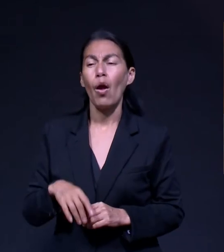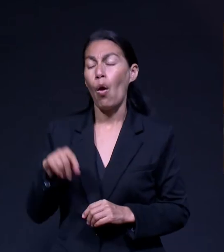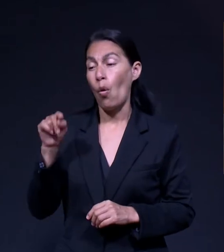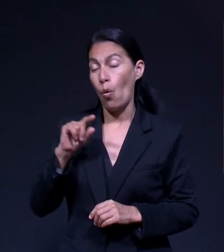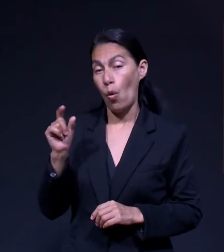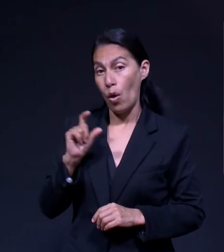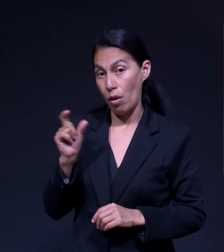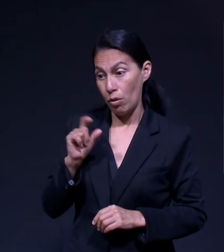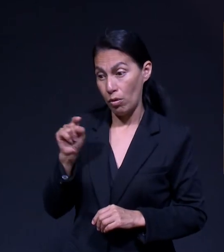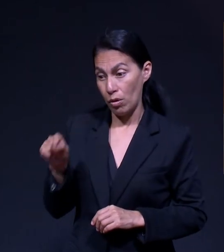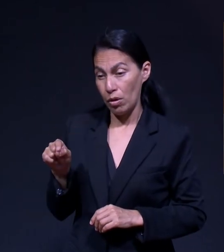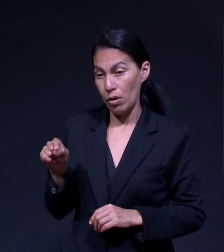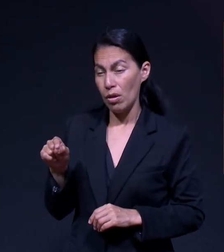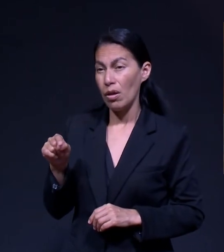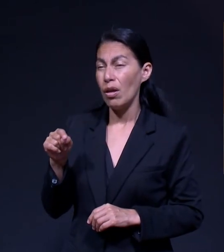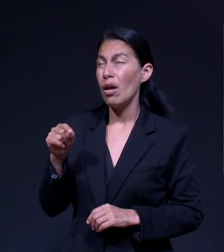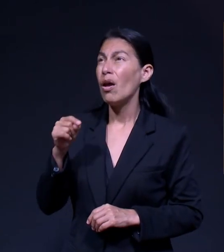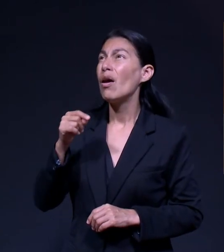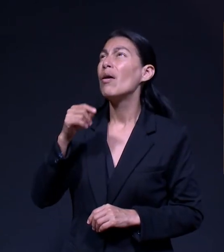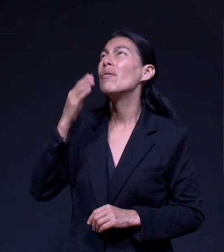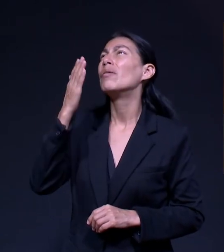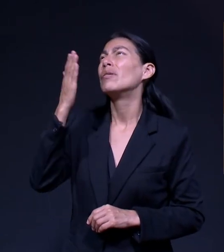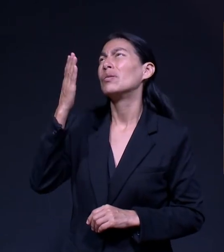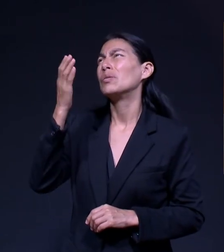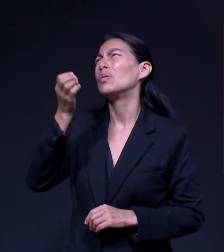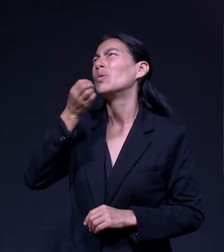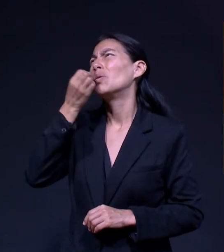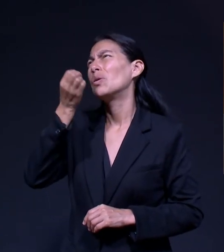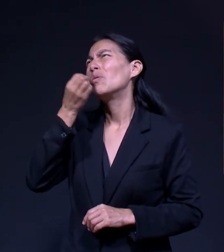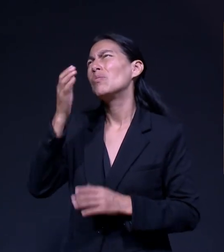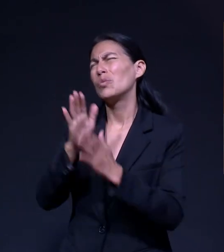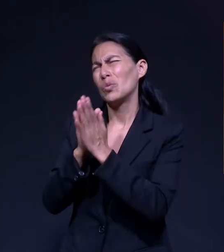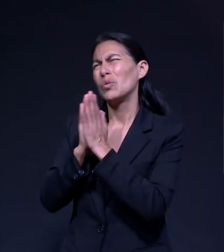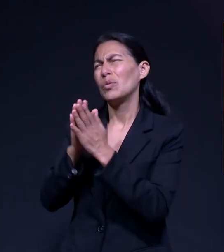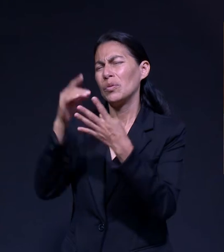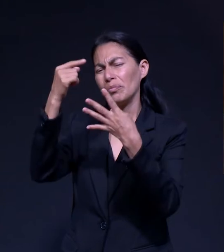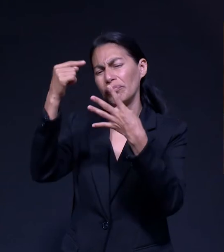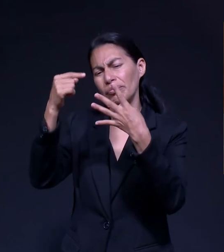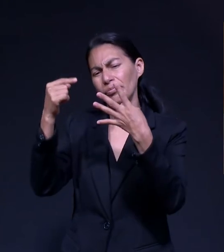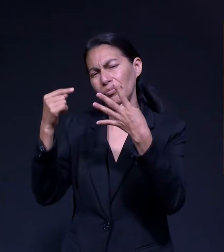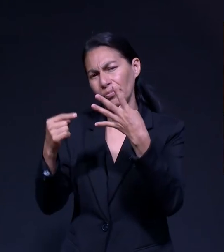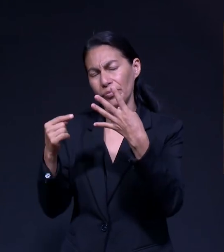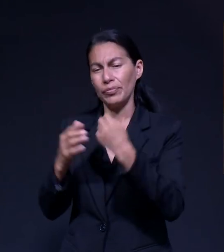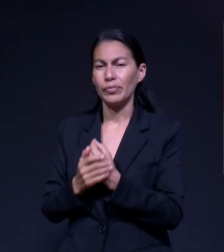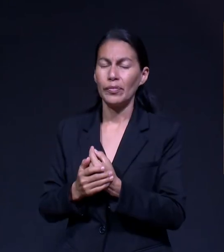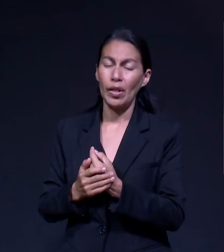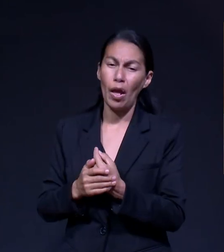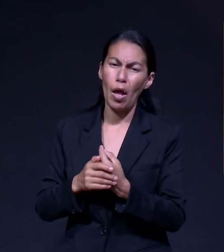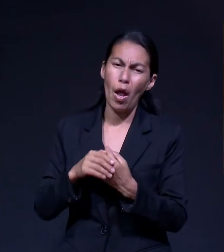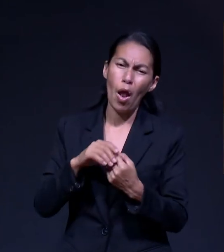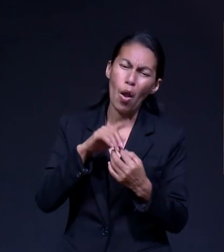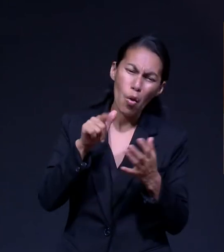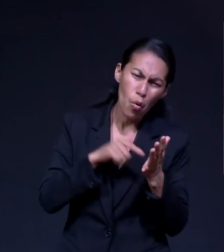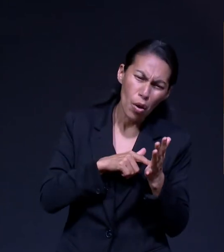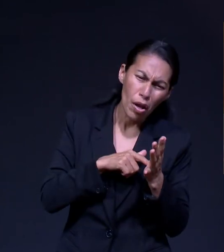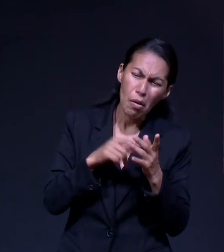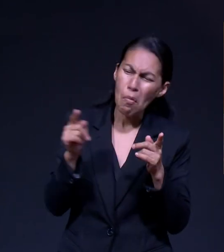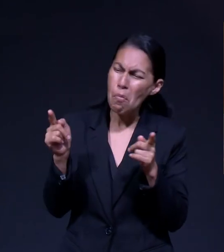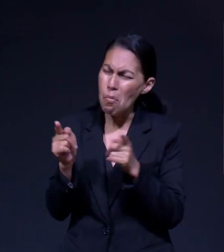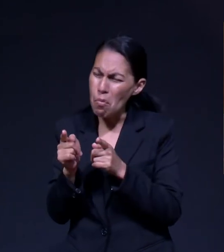necesitaba Con lo que quería Con lo que soñaba tener en una casa Siempre hemos vivido en lugares por poco tiempo Pero Dios siempre nos ha dado lo